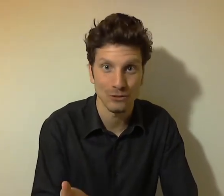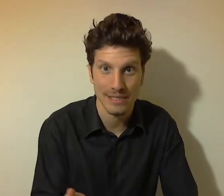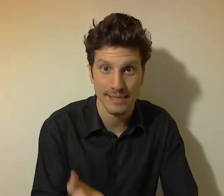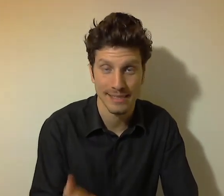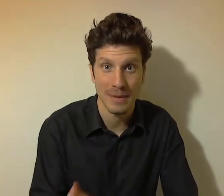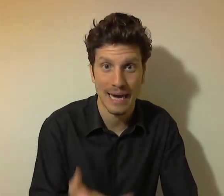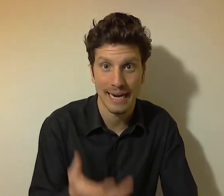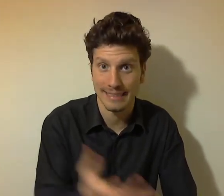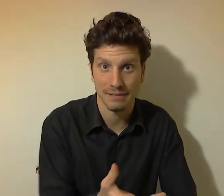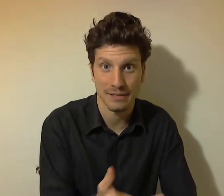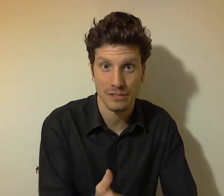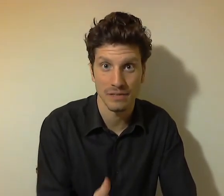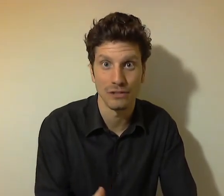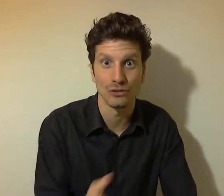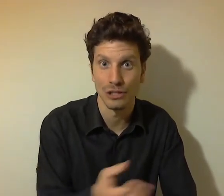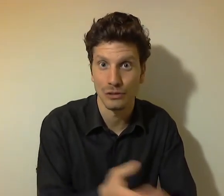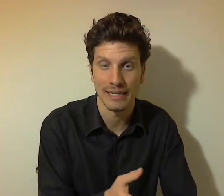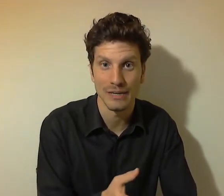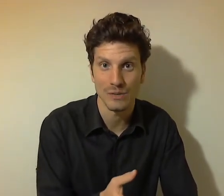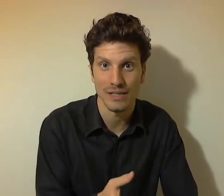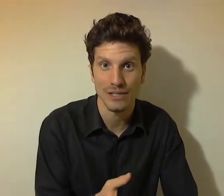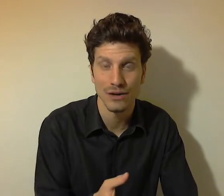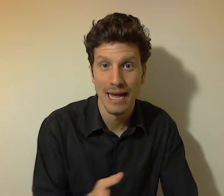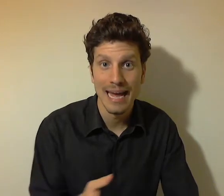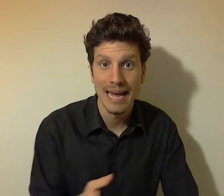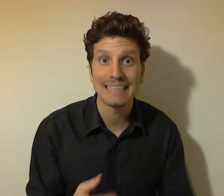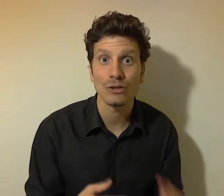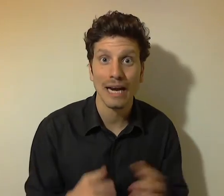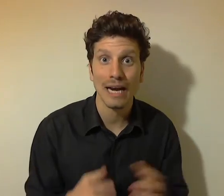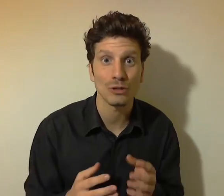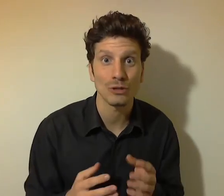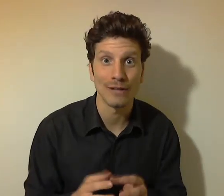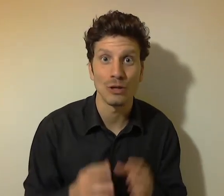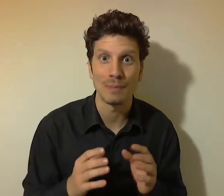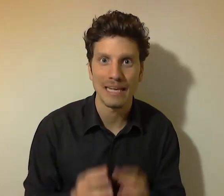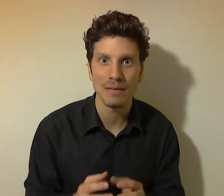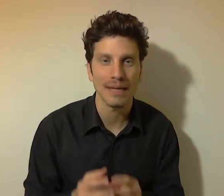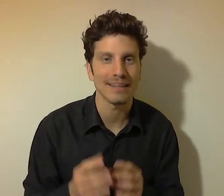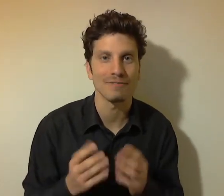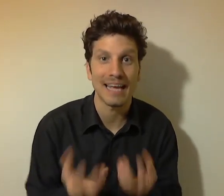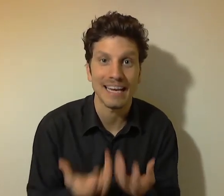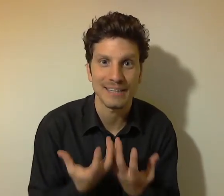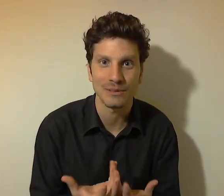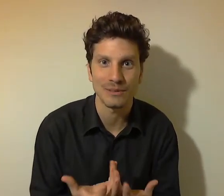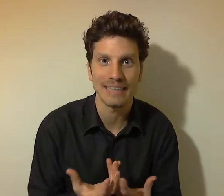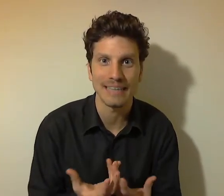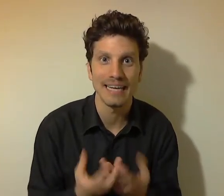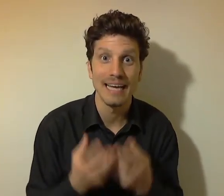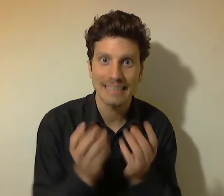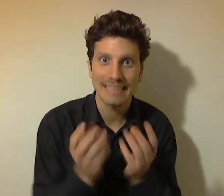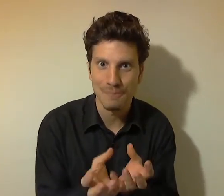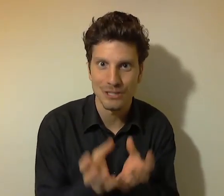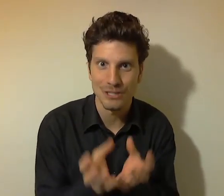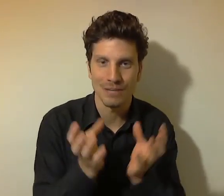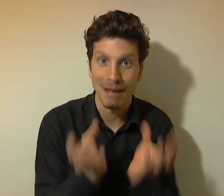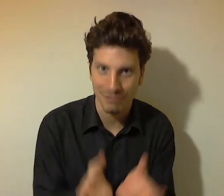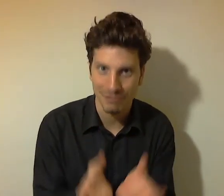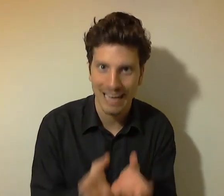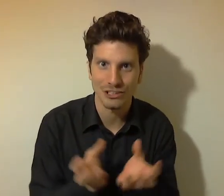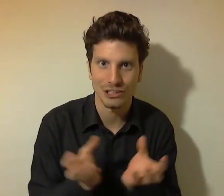in queste settimane attraverso i video del coltellino svizzero e stanno tra l'altro tenendo i primi veri risultati, semplici ma efficaci